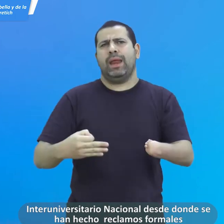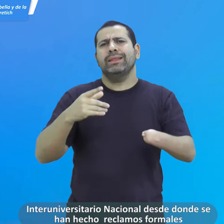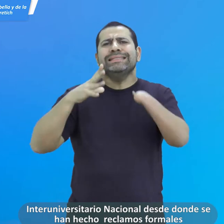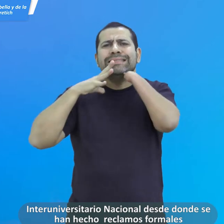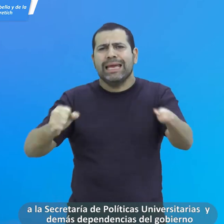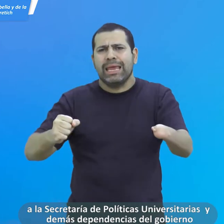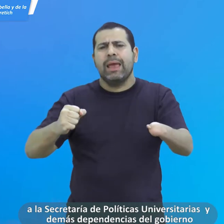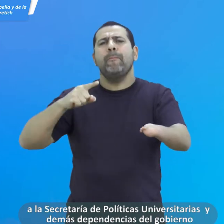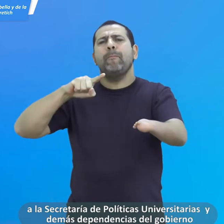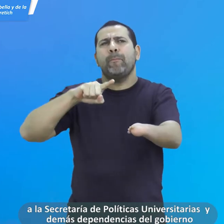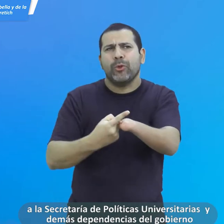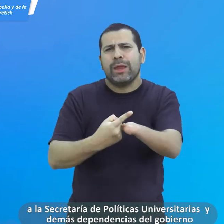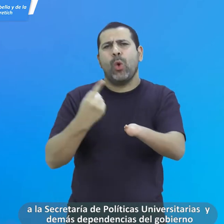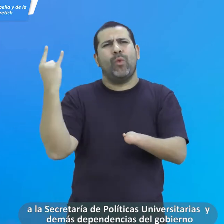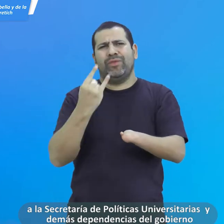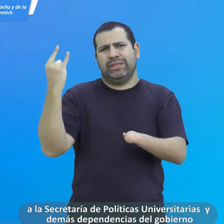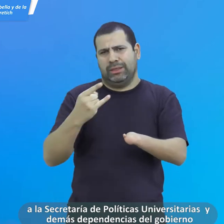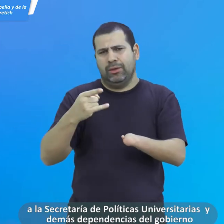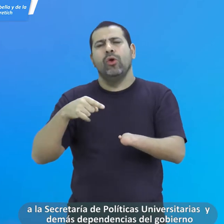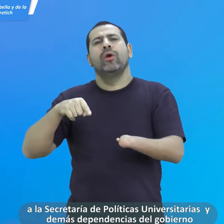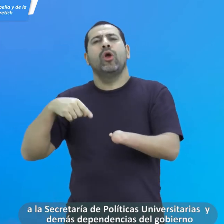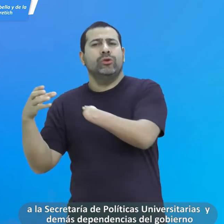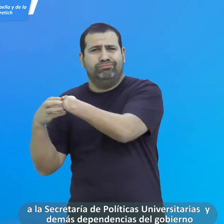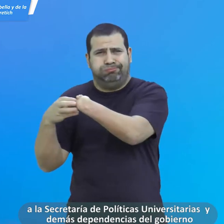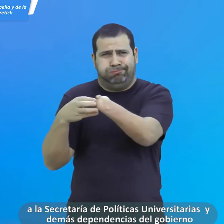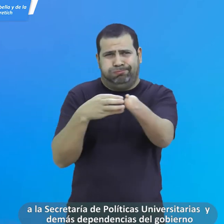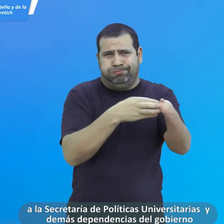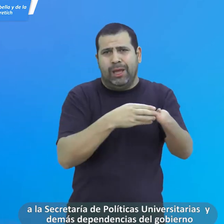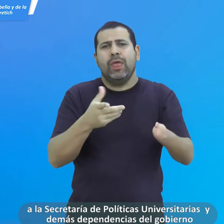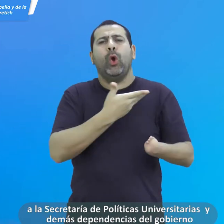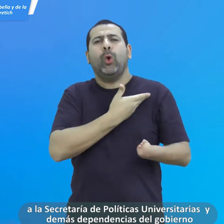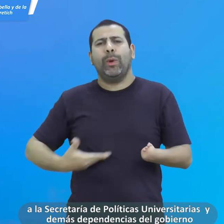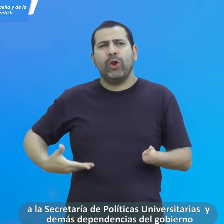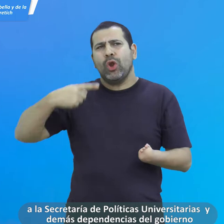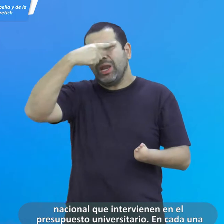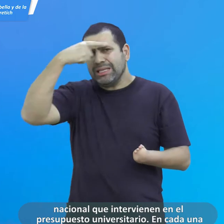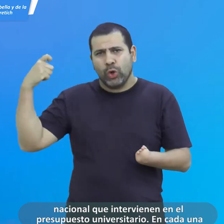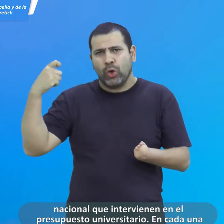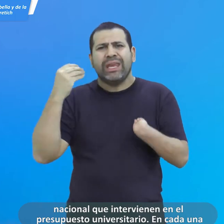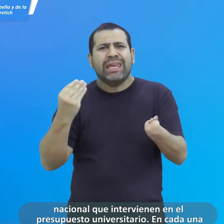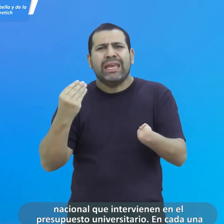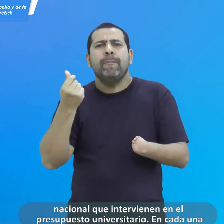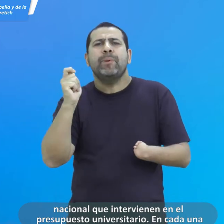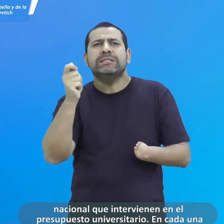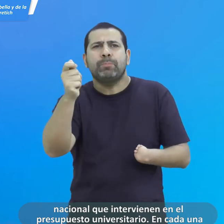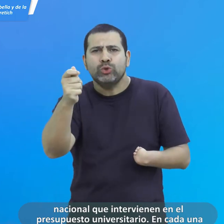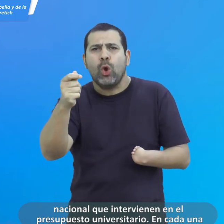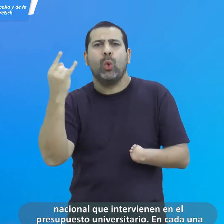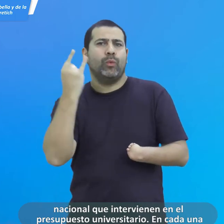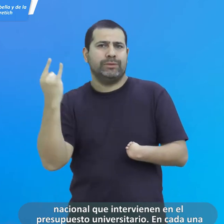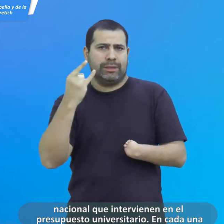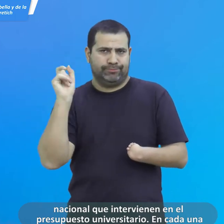reclamos formales a la Secretaría de Políticas Universitarias y demás dependencias del Gobierno Nacional que